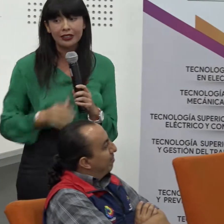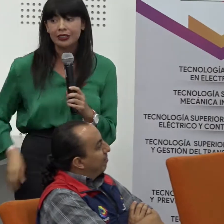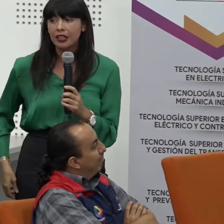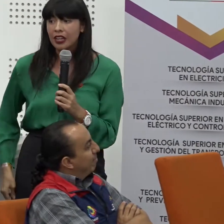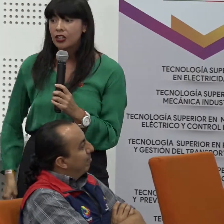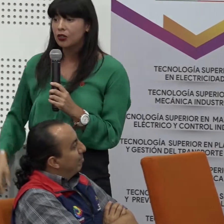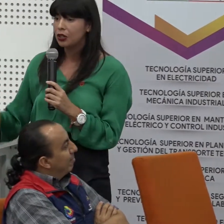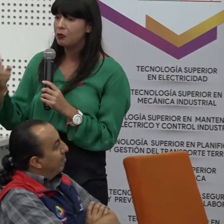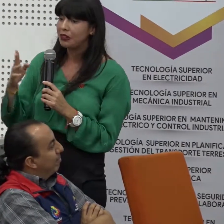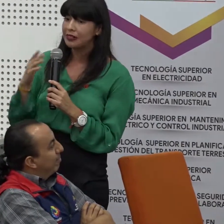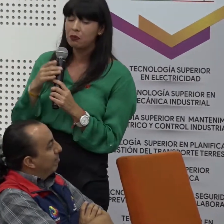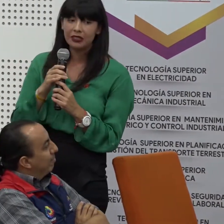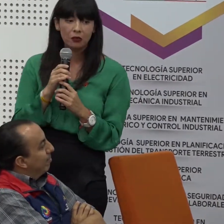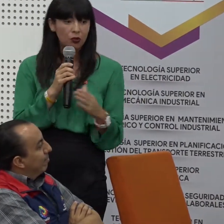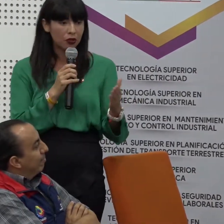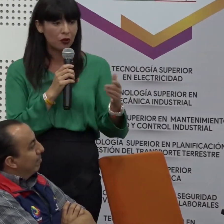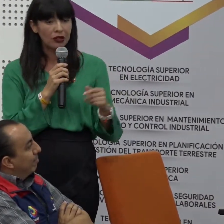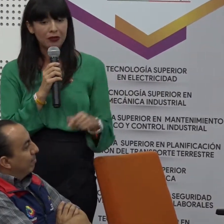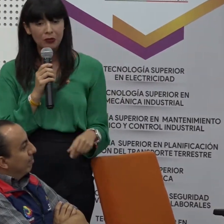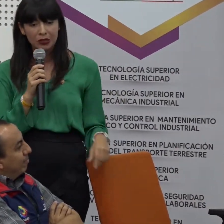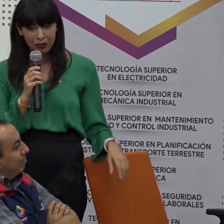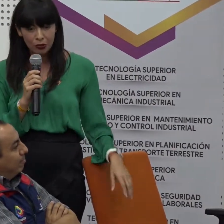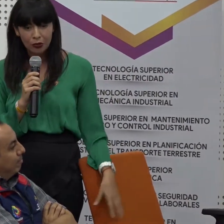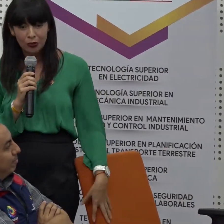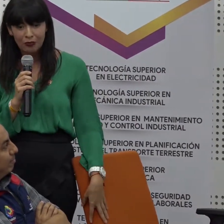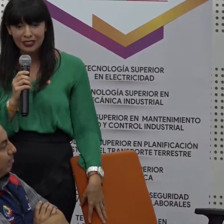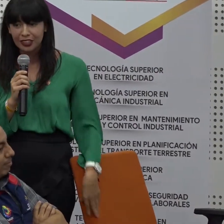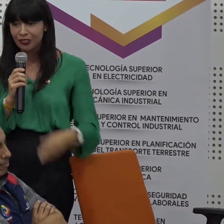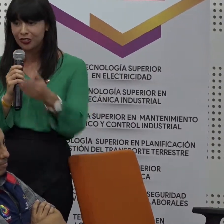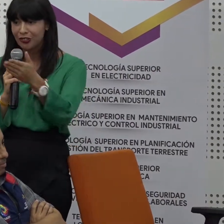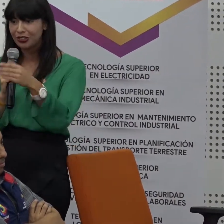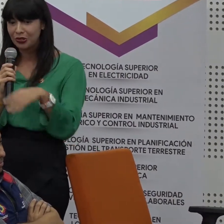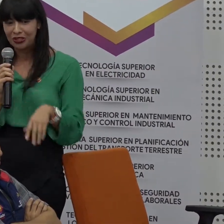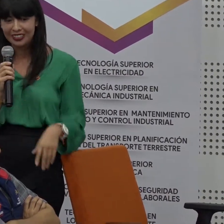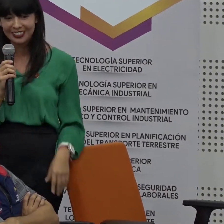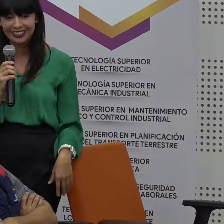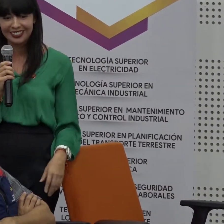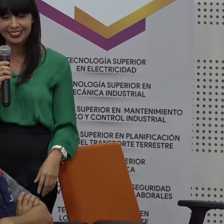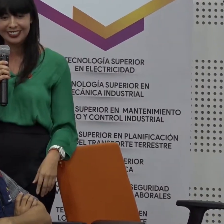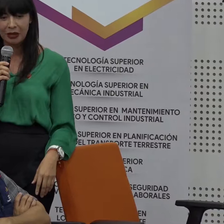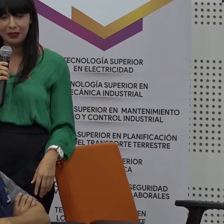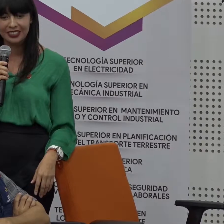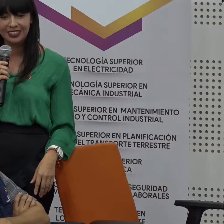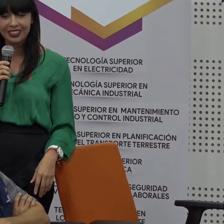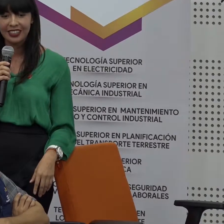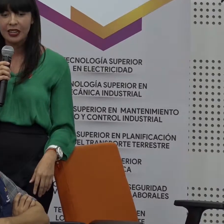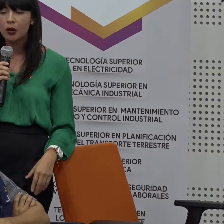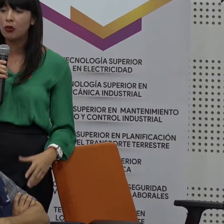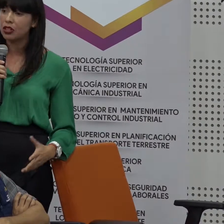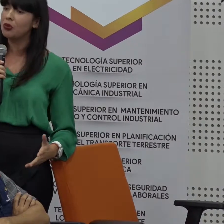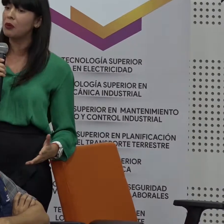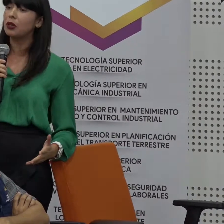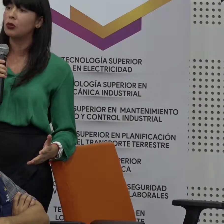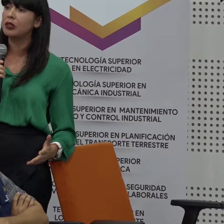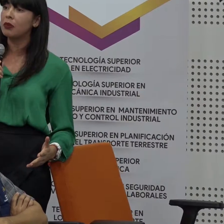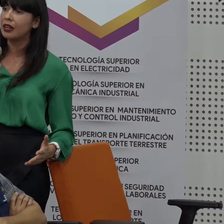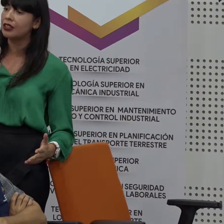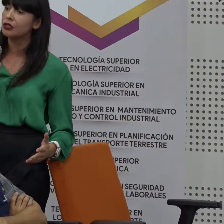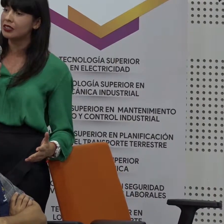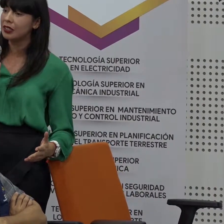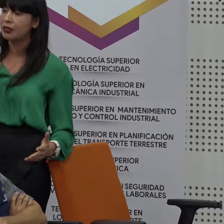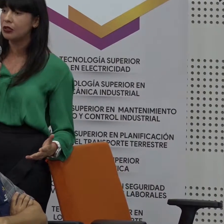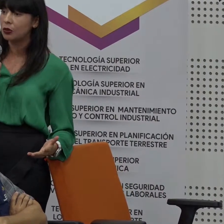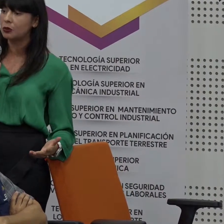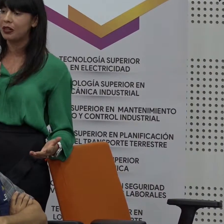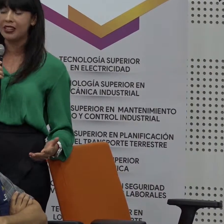los estudiantes yo quiero pedir que pasen por favor habíamos hablado con compañeros los estudiantes que tienen discapacidad porque hay una pregunta para